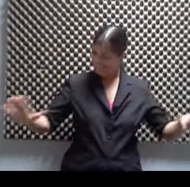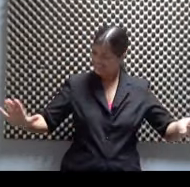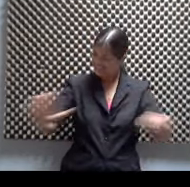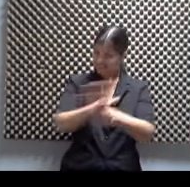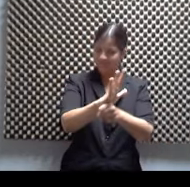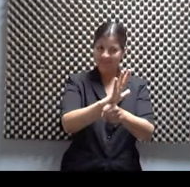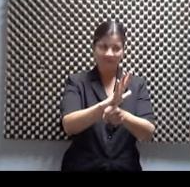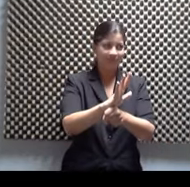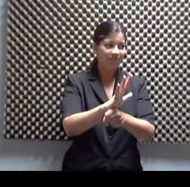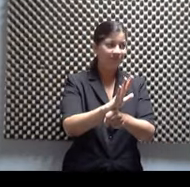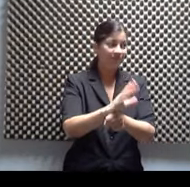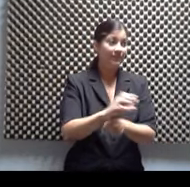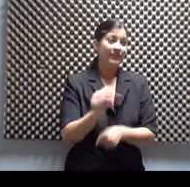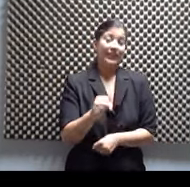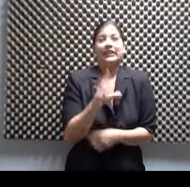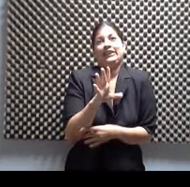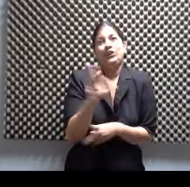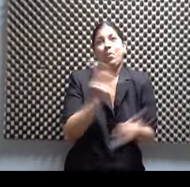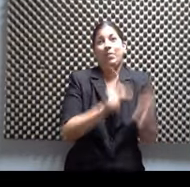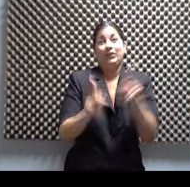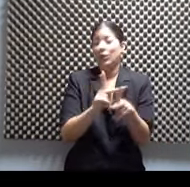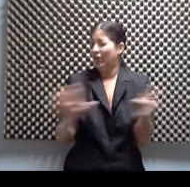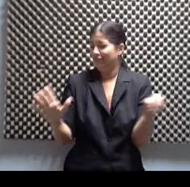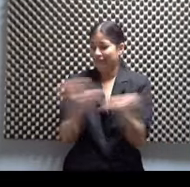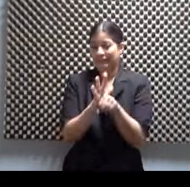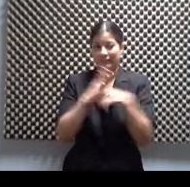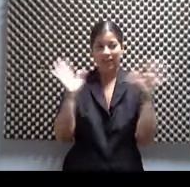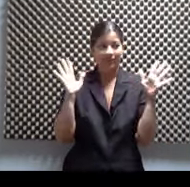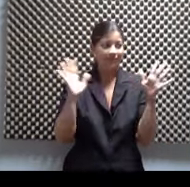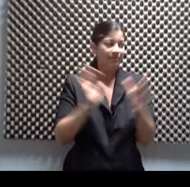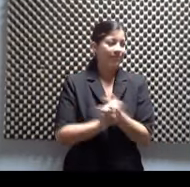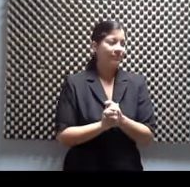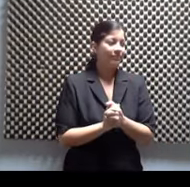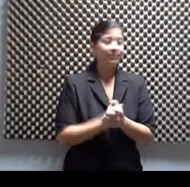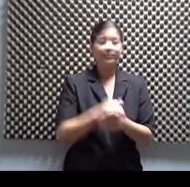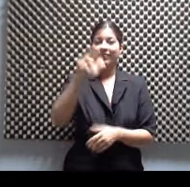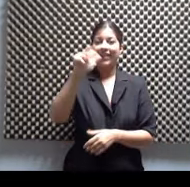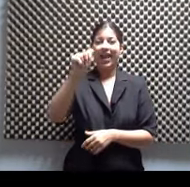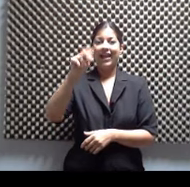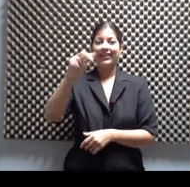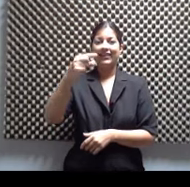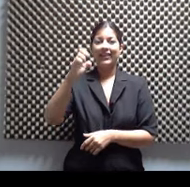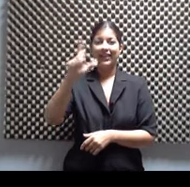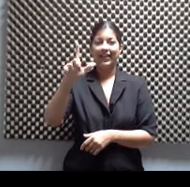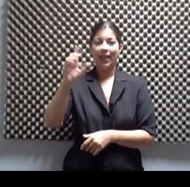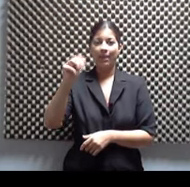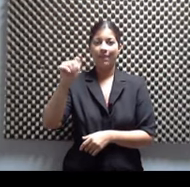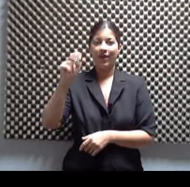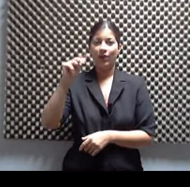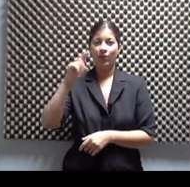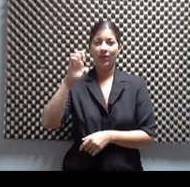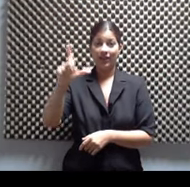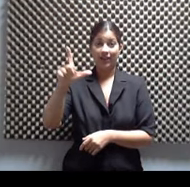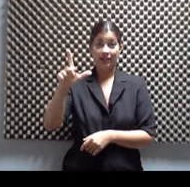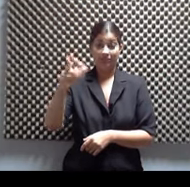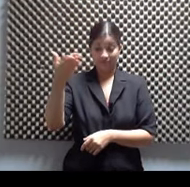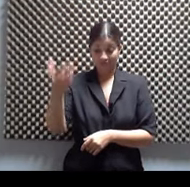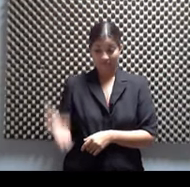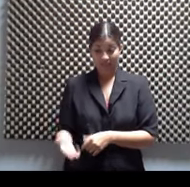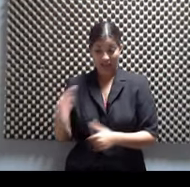Sí, porque este se llena con cinco personas. Estamos hablando de Ángel Manuel, que además de actor, también es relacionista público, él está ahí, alza